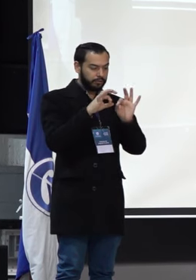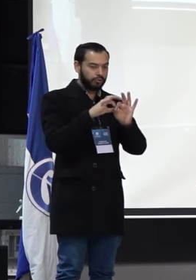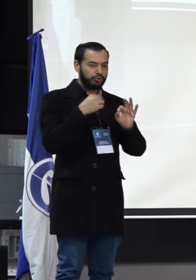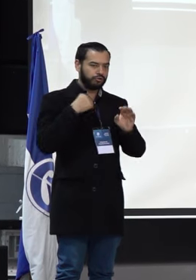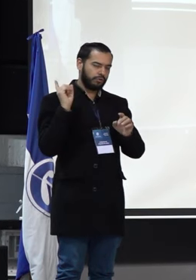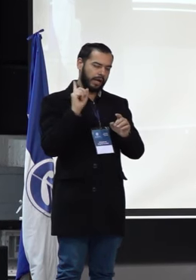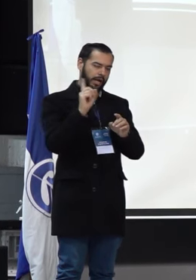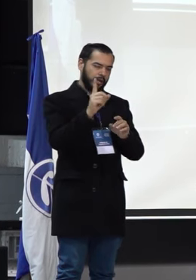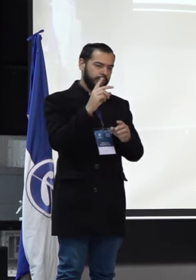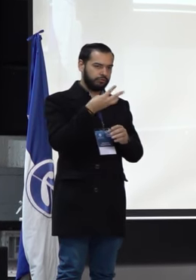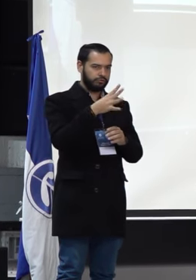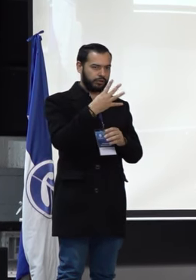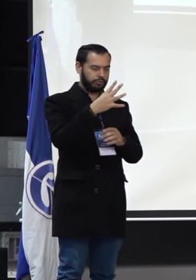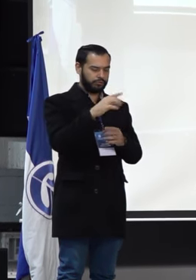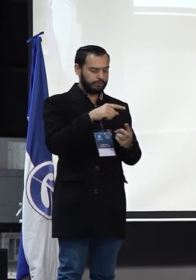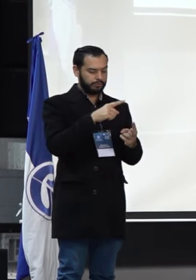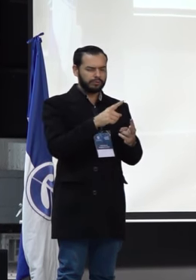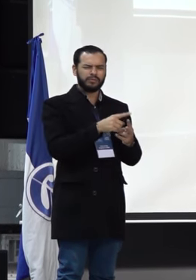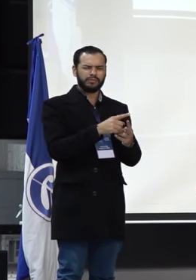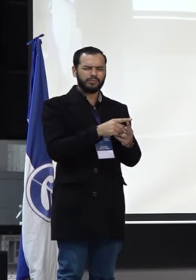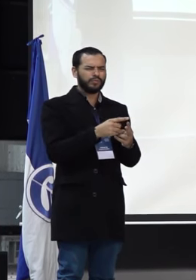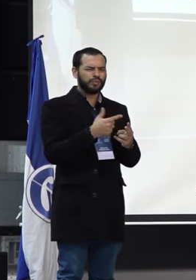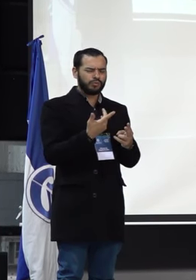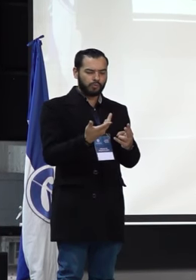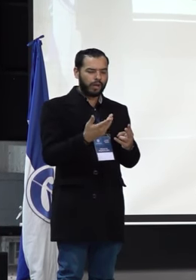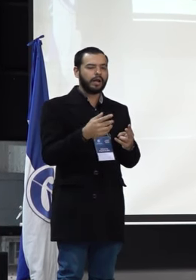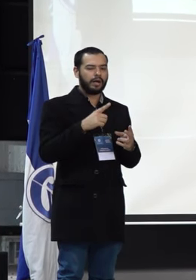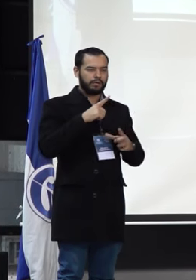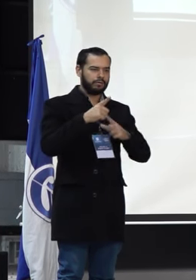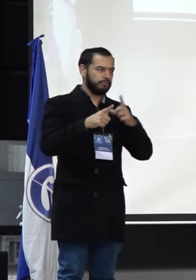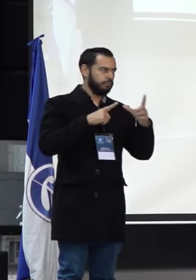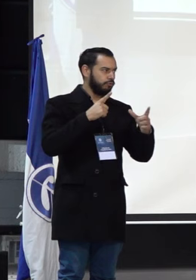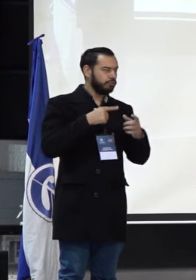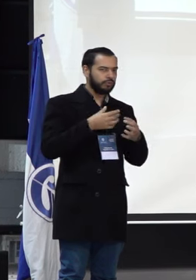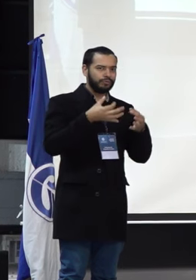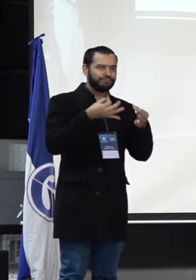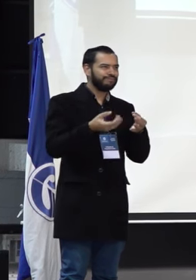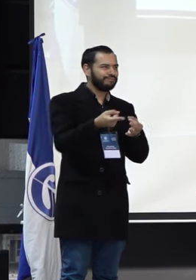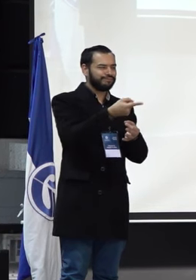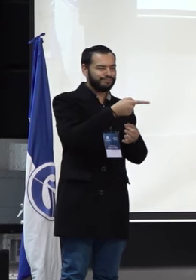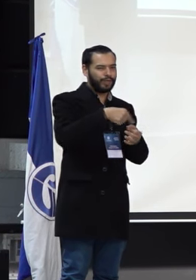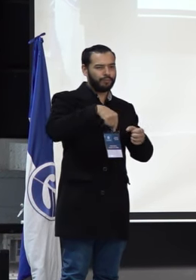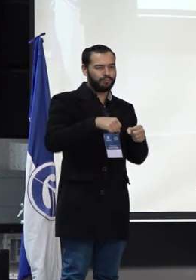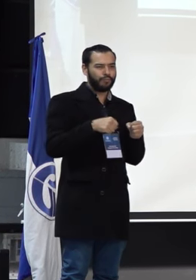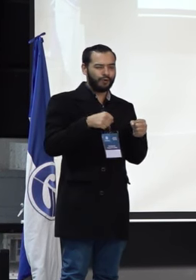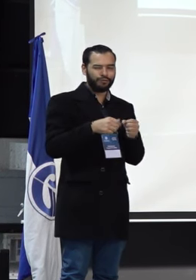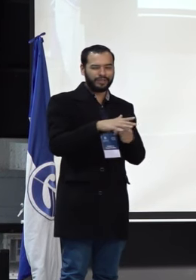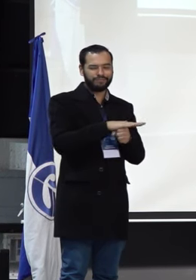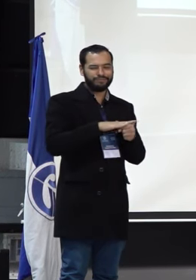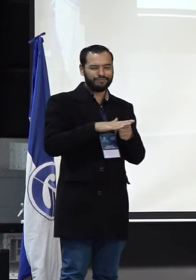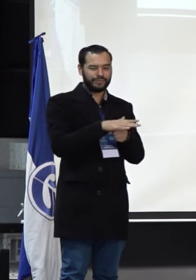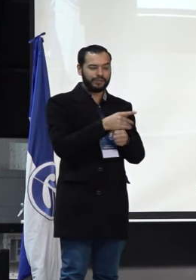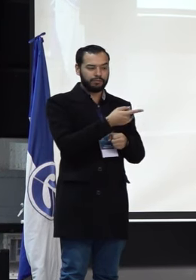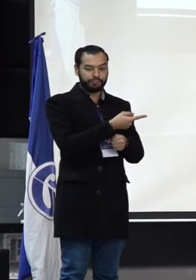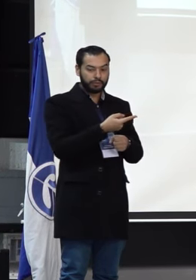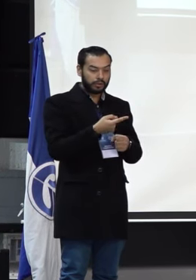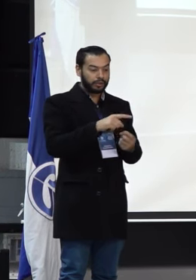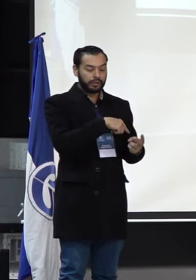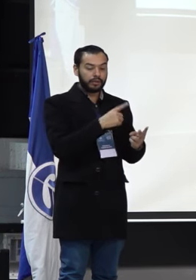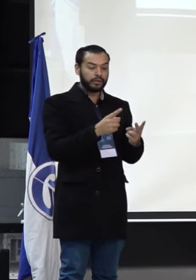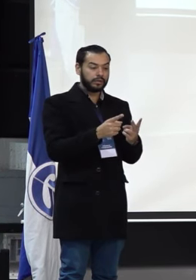de estos 14 años. El primero de ellos, indudablemente, es la lucha por la ruralidad en la capital de este país. Y el segundo,